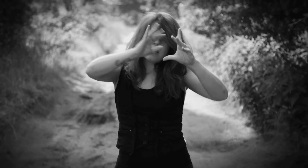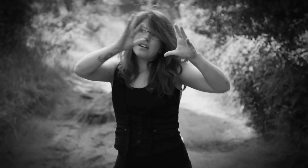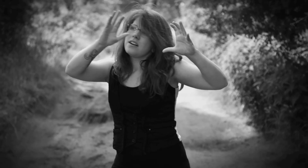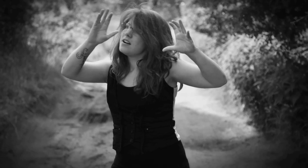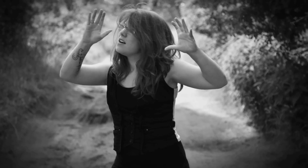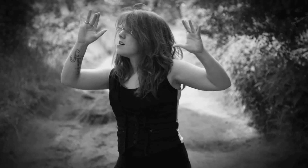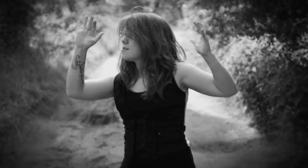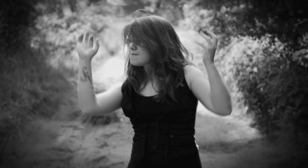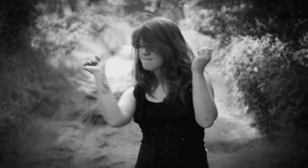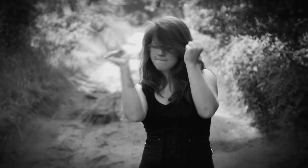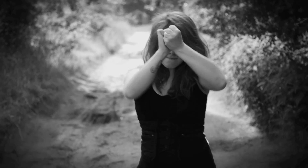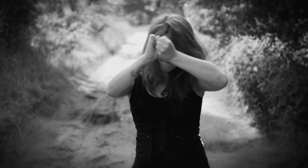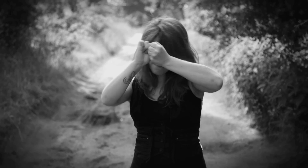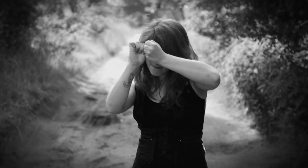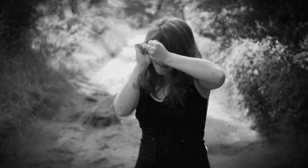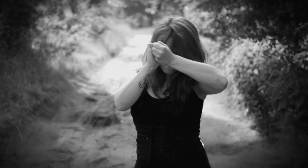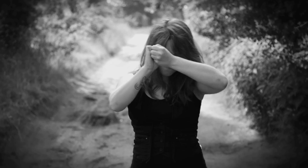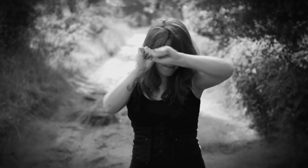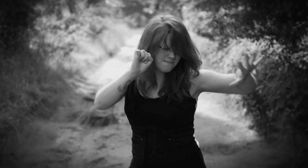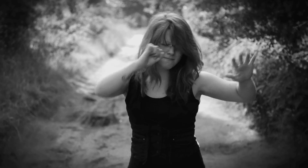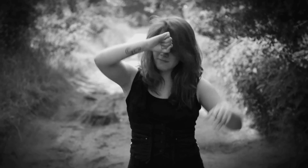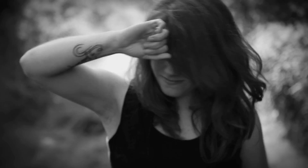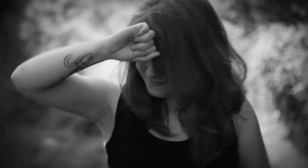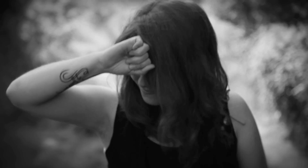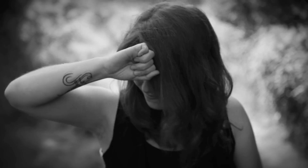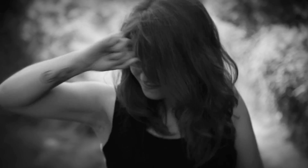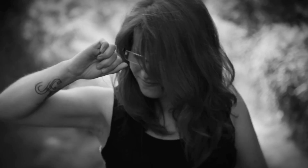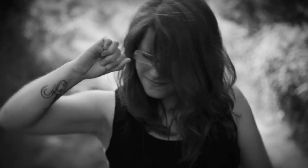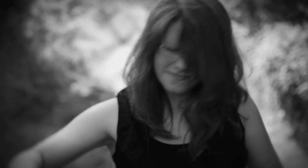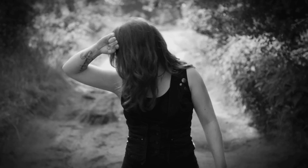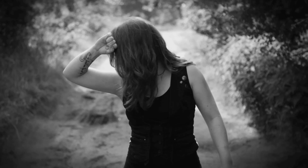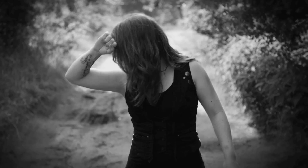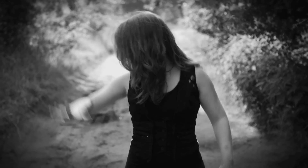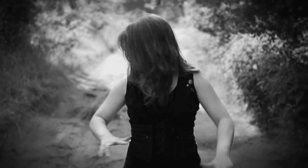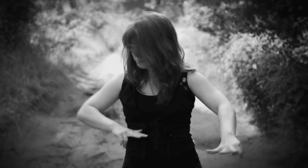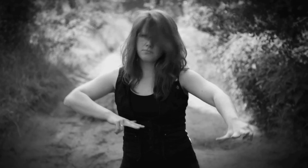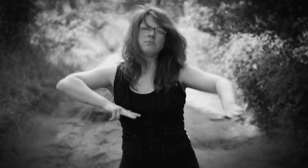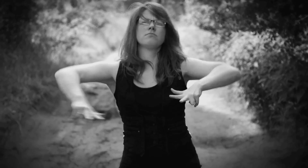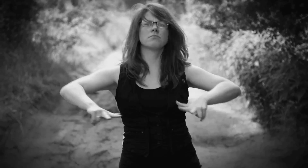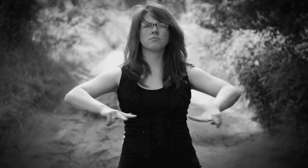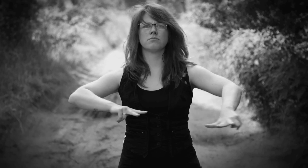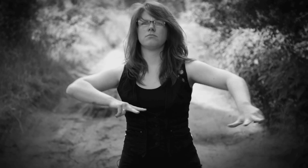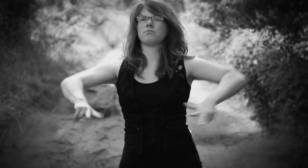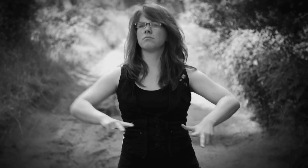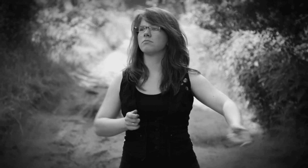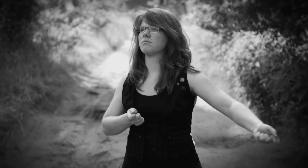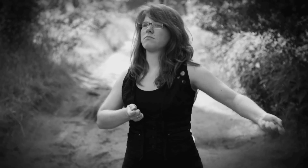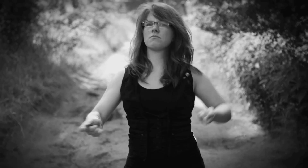Die Fotos verbrennen und die Lieder zensieren Komme was wolle, ich darf die